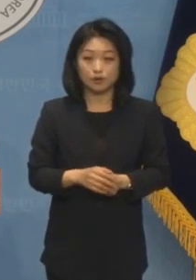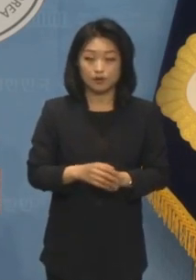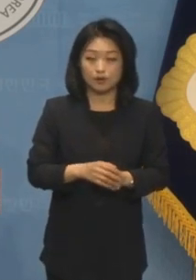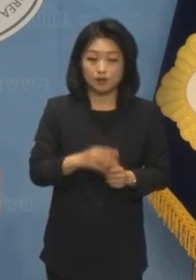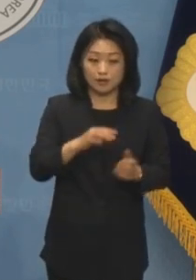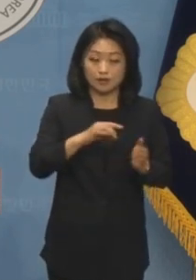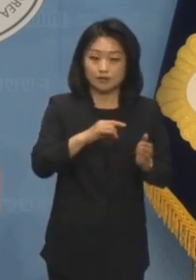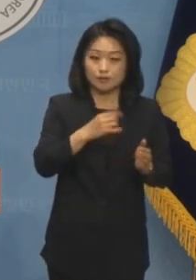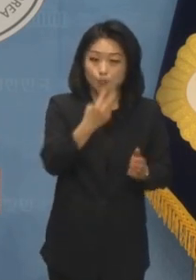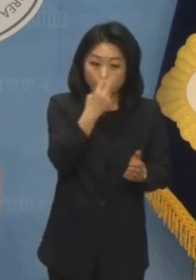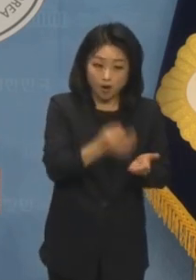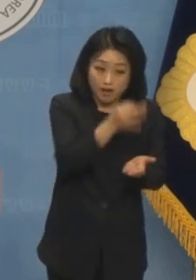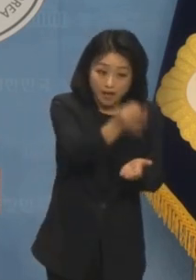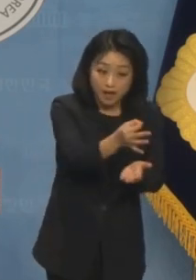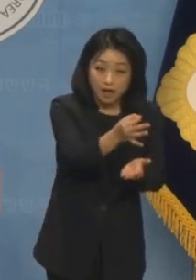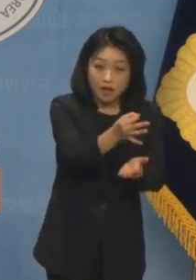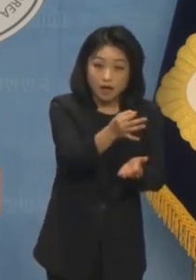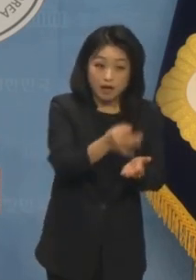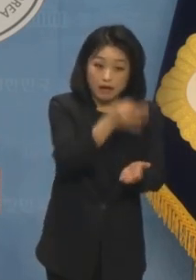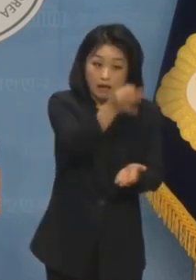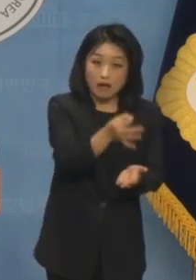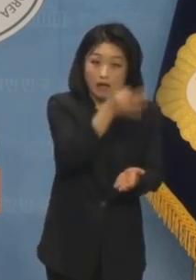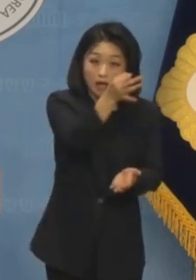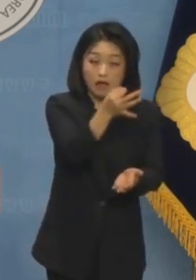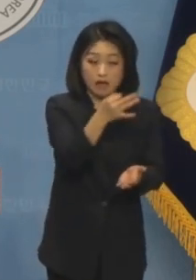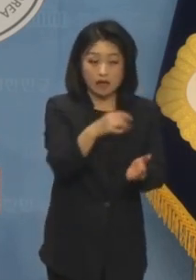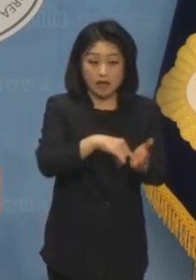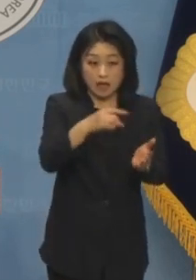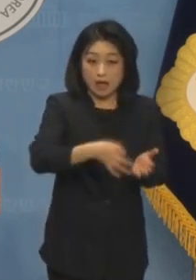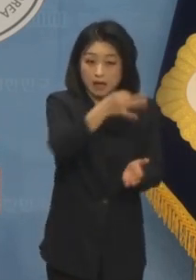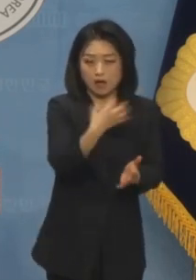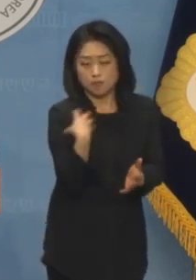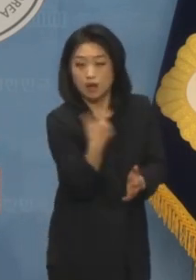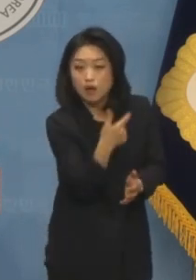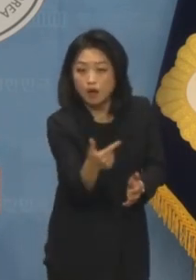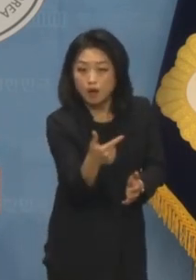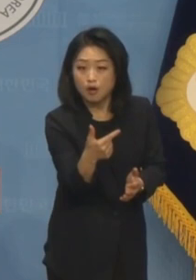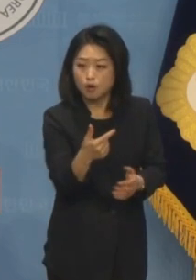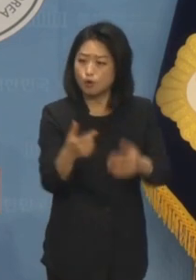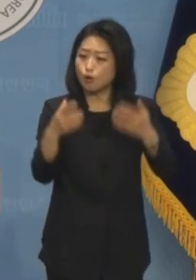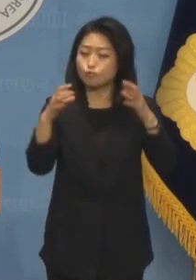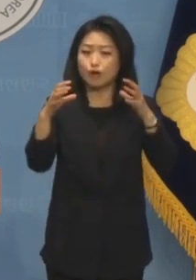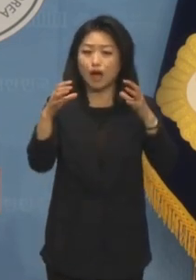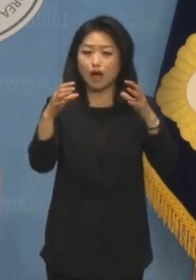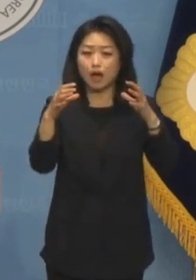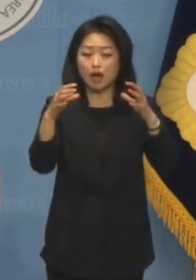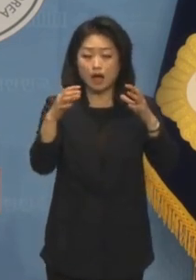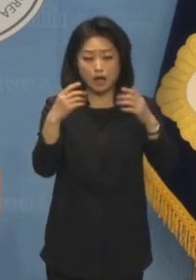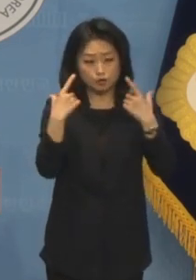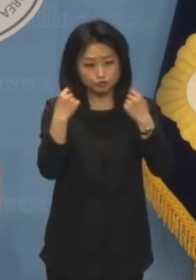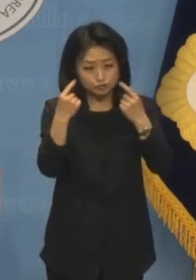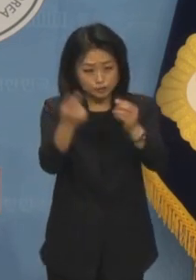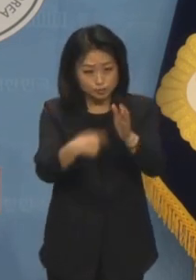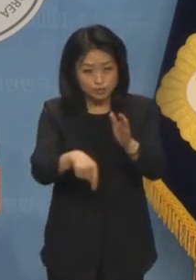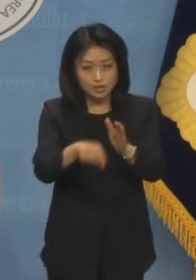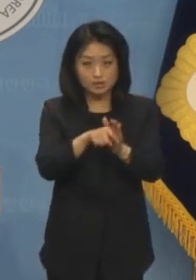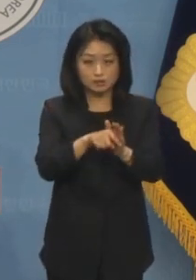개혁이라는 이름으로 포장해 떠넘기는 기성세대와 국가공동체를 유지해달라고 요구할 수 있겠습니까?